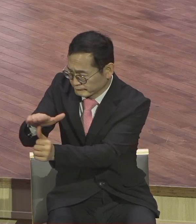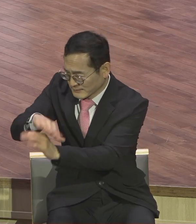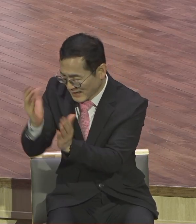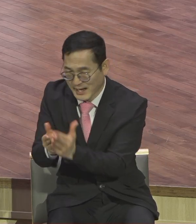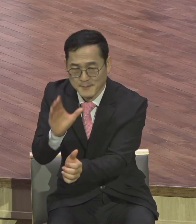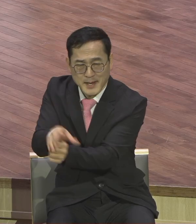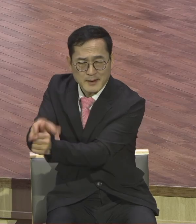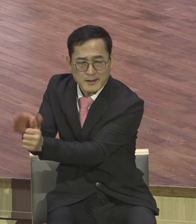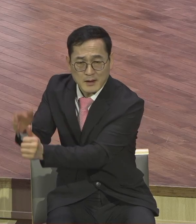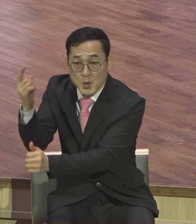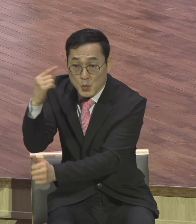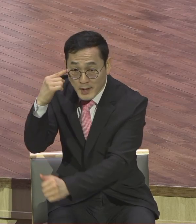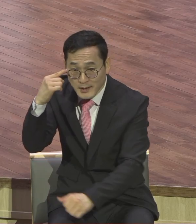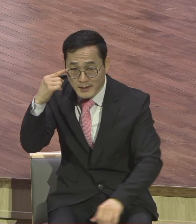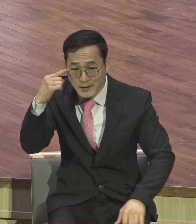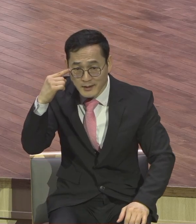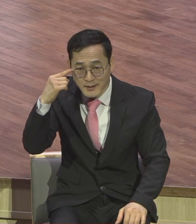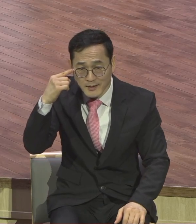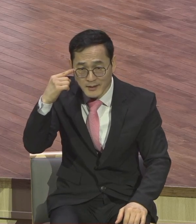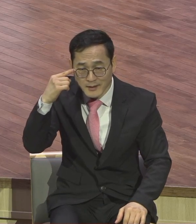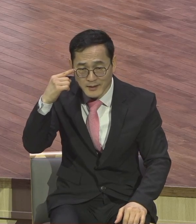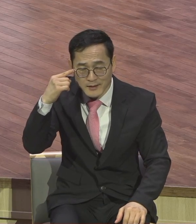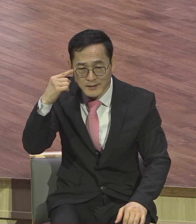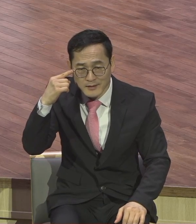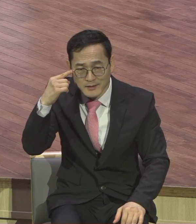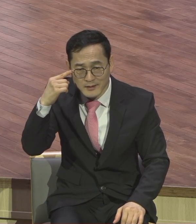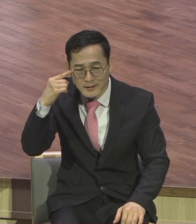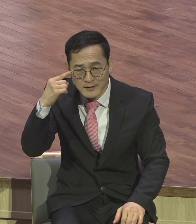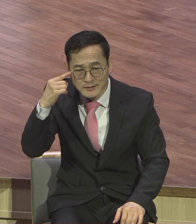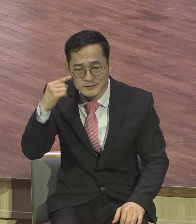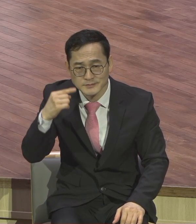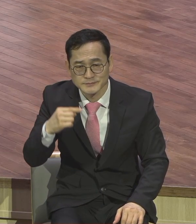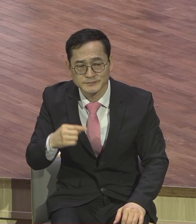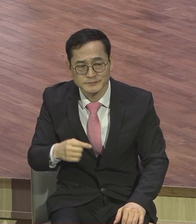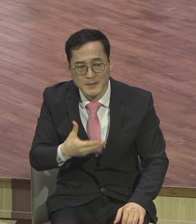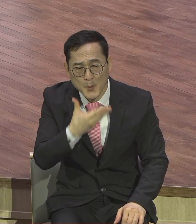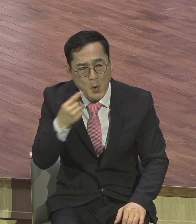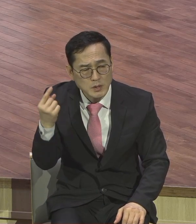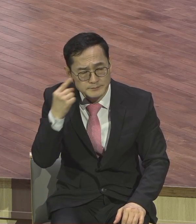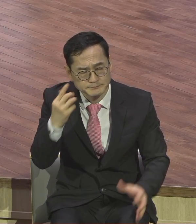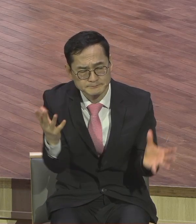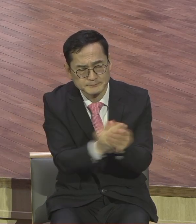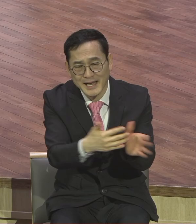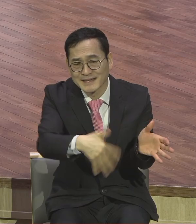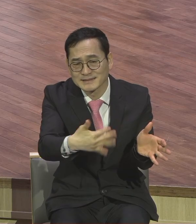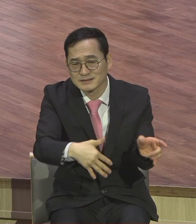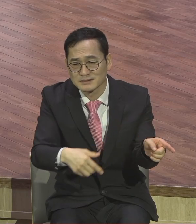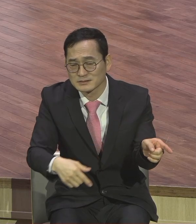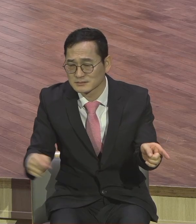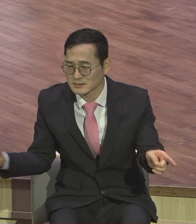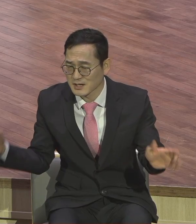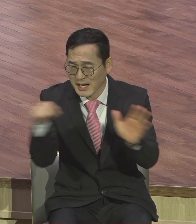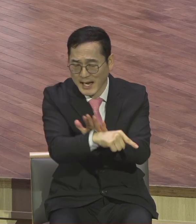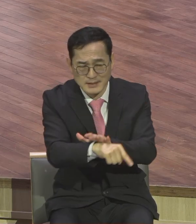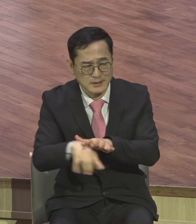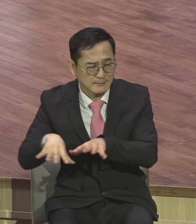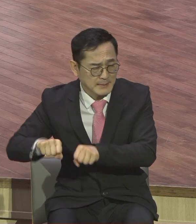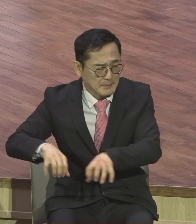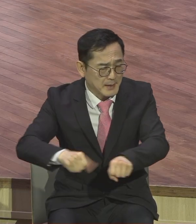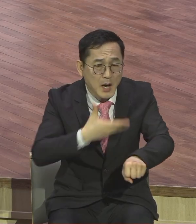현장에 살고 있는 현장에서 영적으로 완전히 장악해서 살려낼 수 있는 영적 사령관대라고